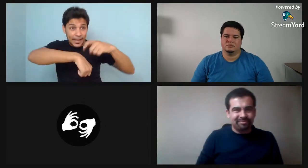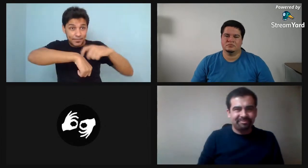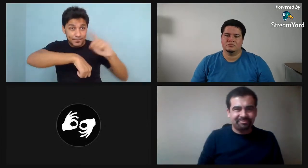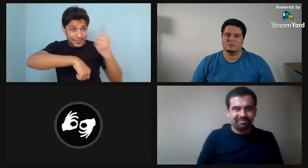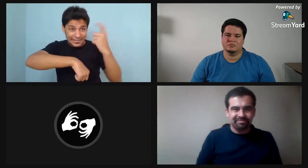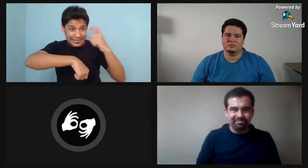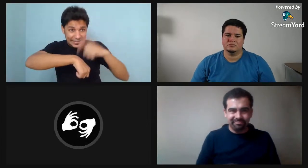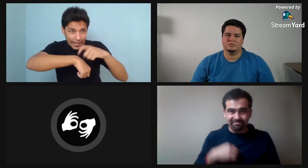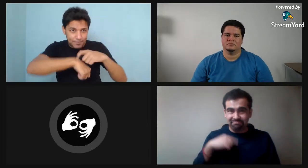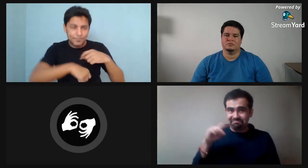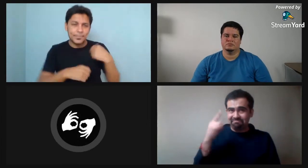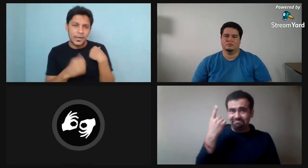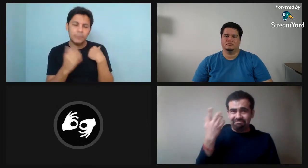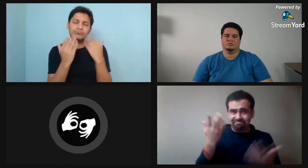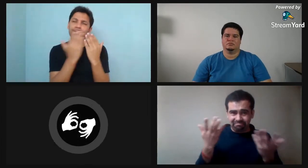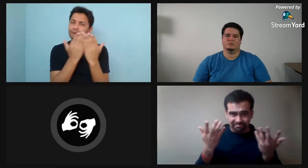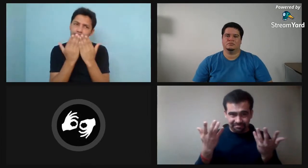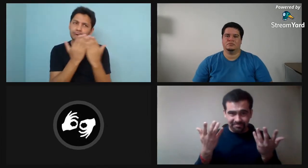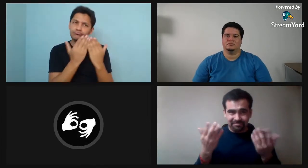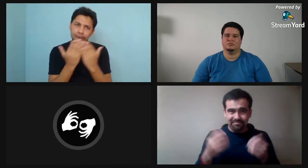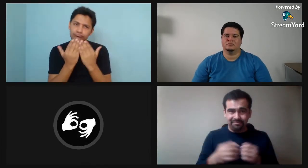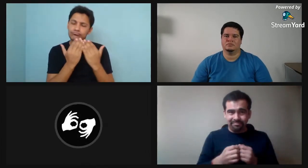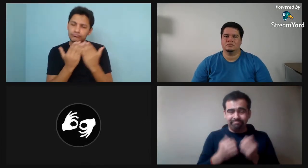Bueno, y yo de niño recuerdo cómo era ese momento.